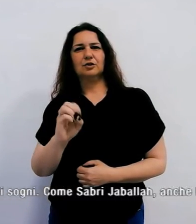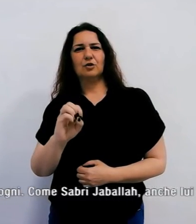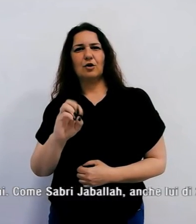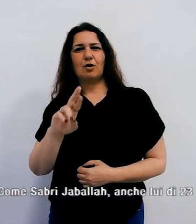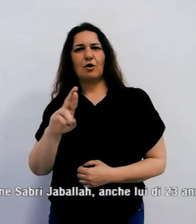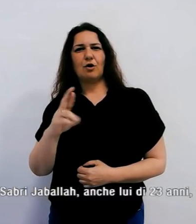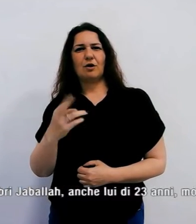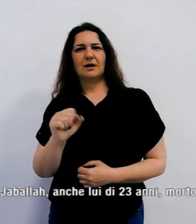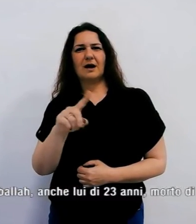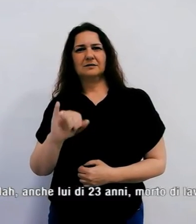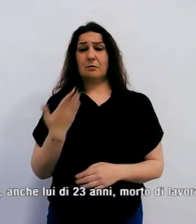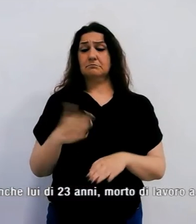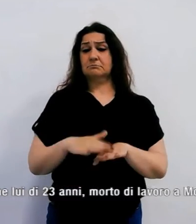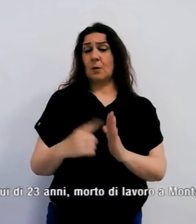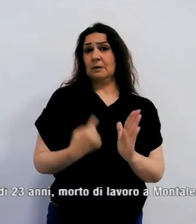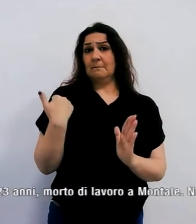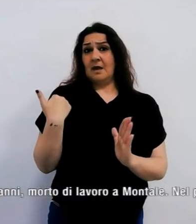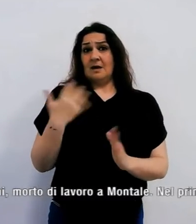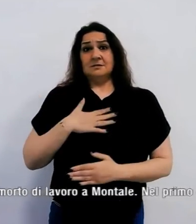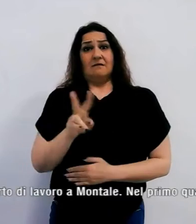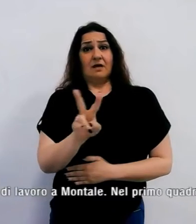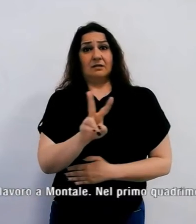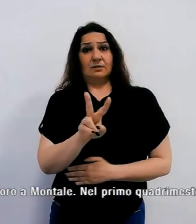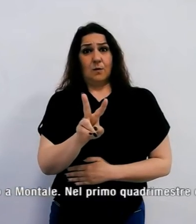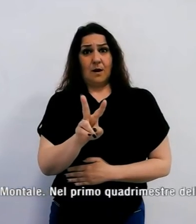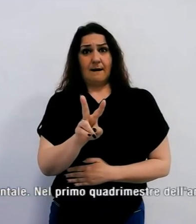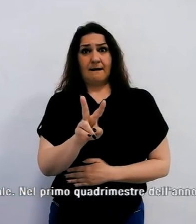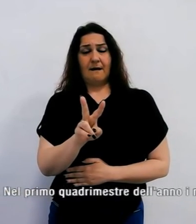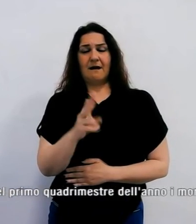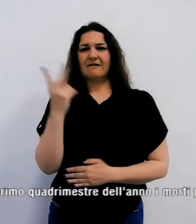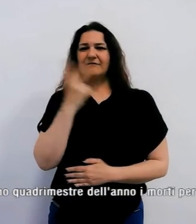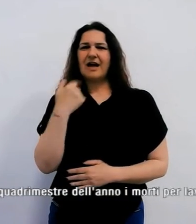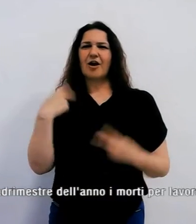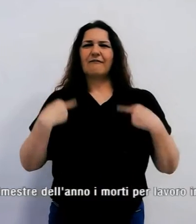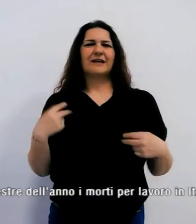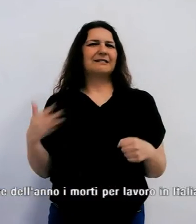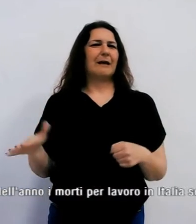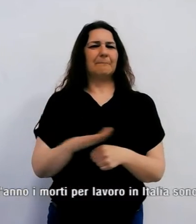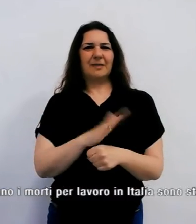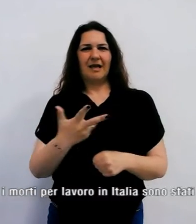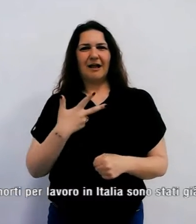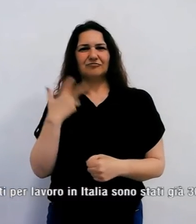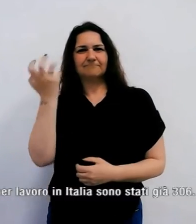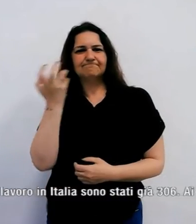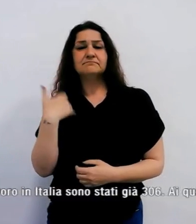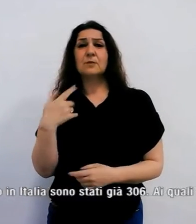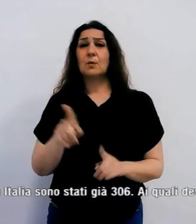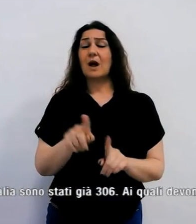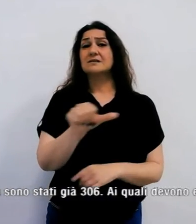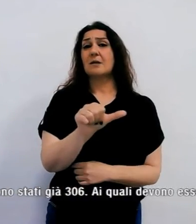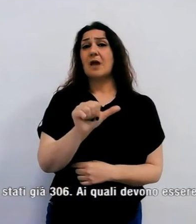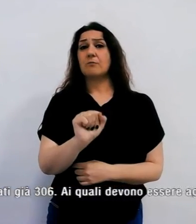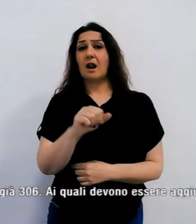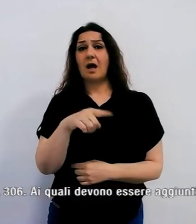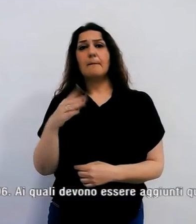nel pieno della vita e dei sogni. Come Sabri Iaballà, anche lui di 23 anni, morto a Montale in